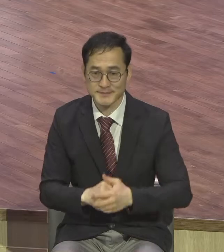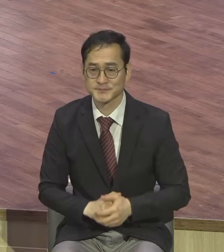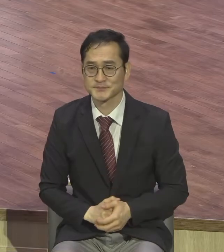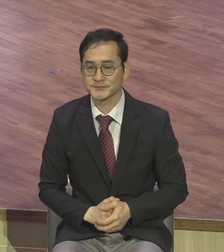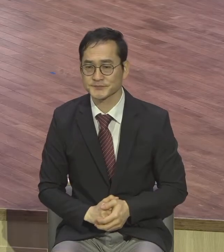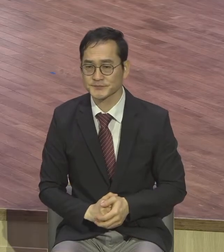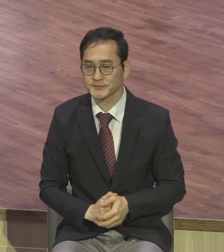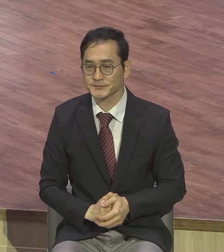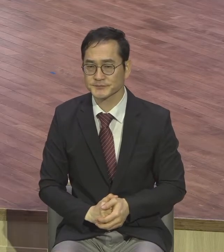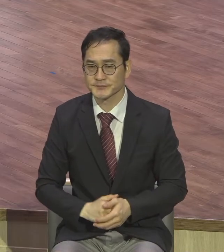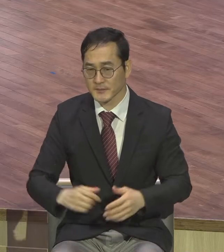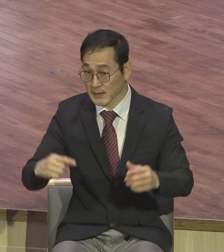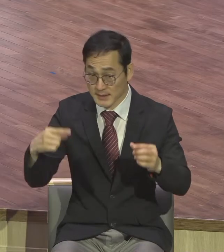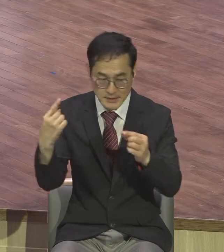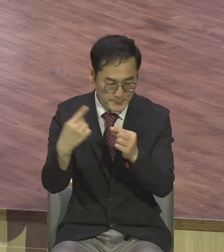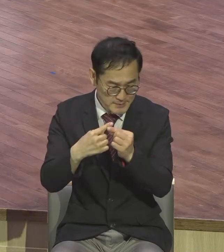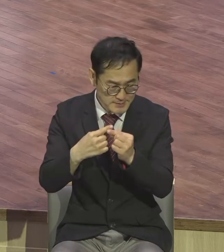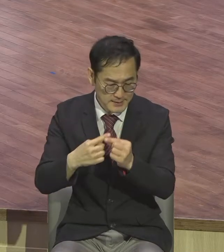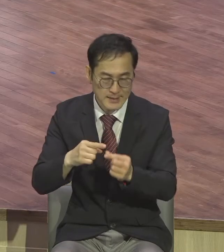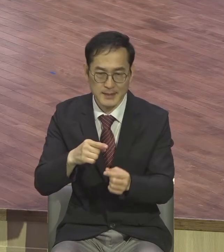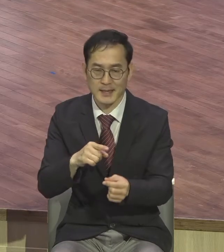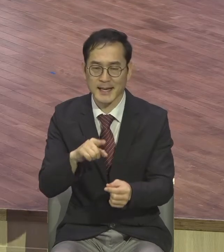우선 되어야 할 보금청